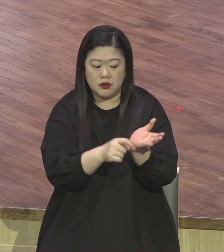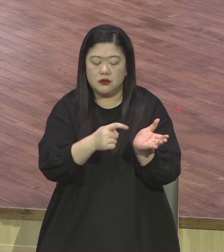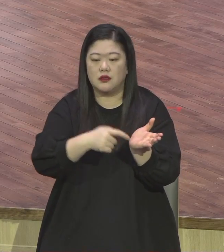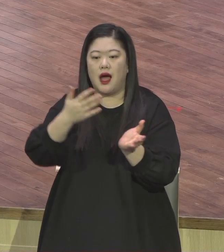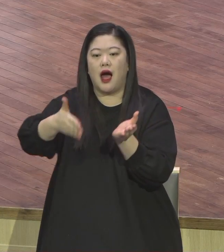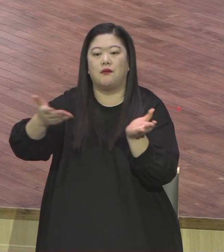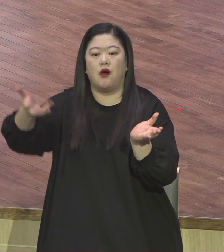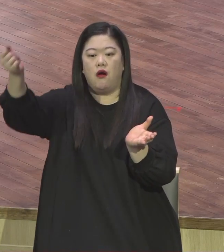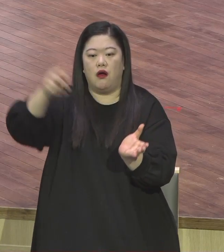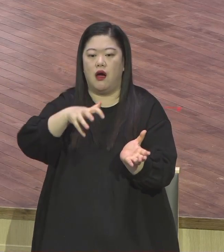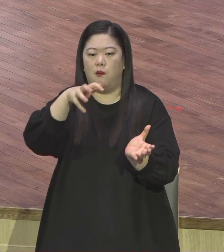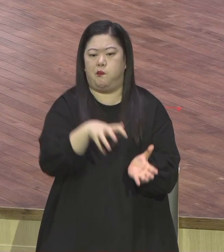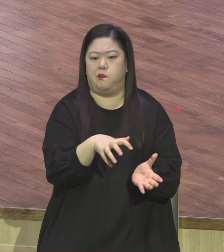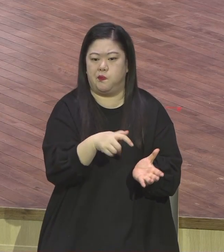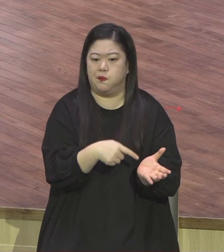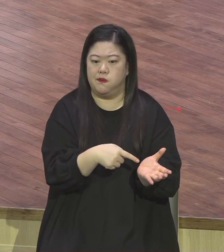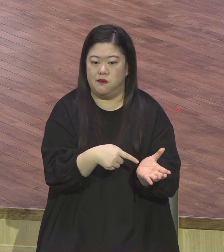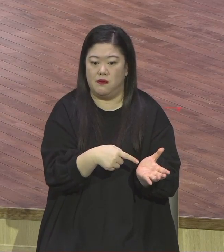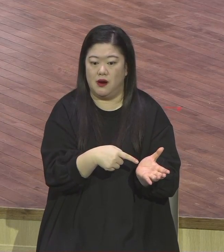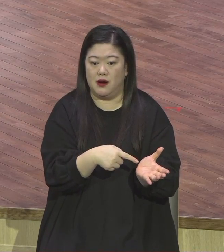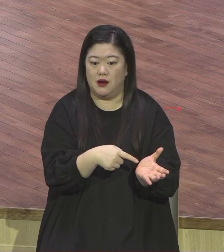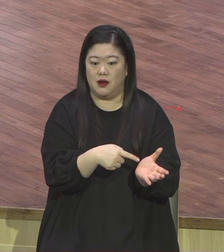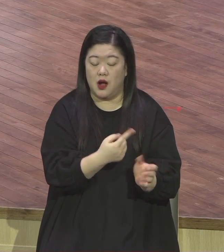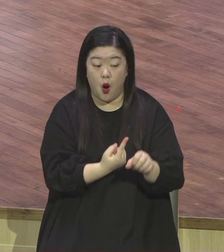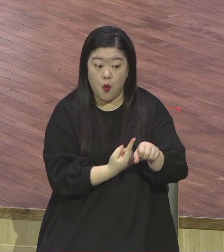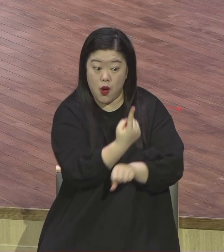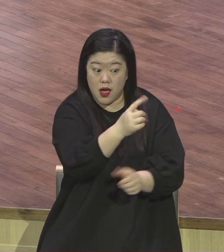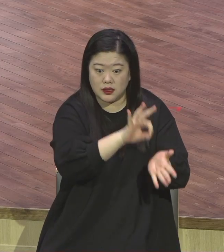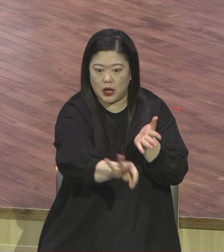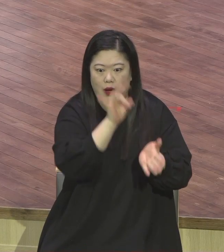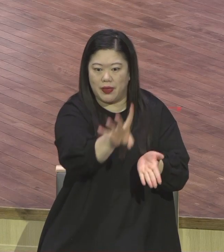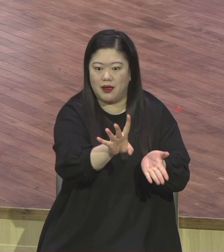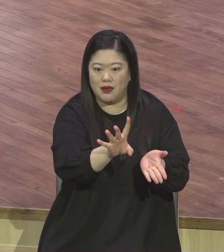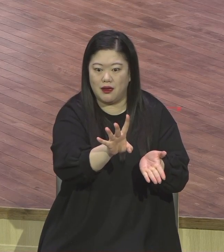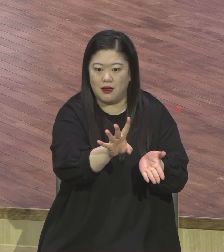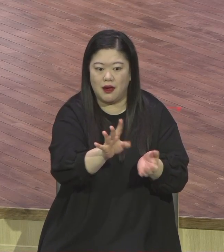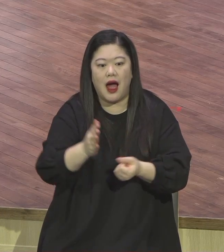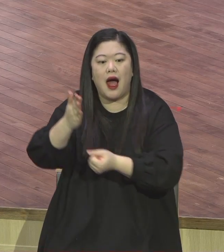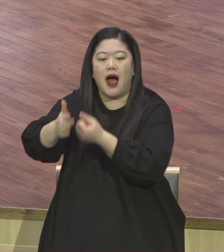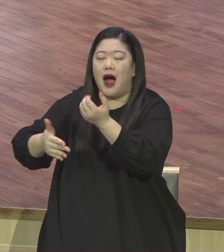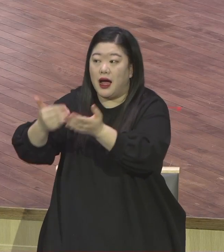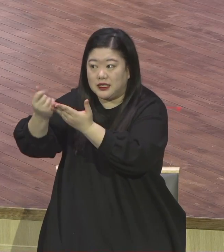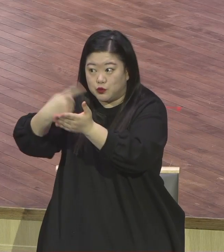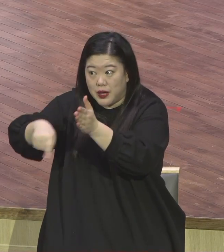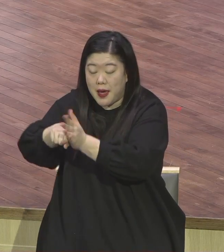해버리면 하나님께만 서있고 다른 데 못 서게 돼 있어요 그런 제도를 만들었어요